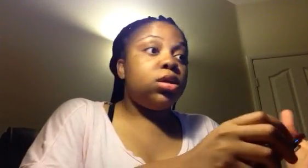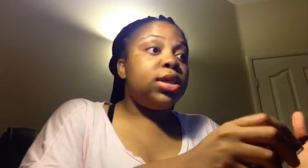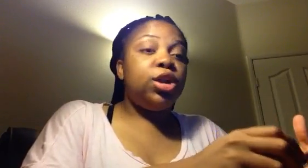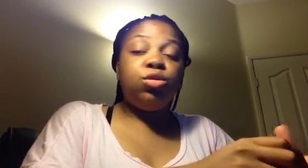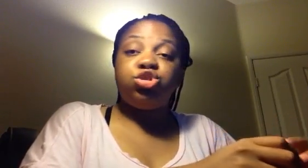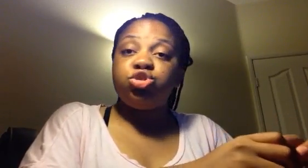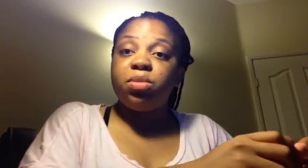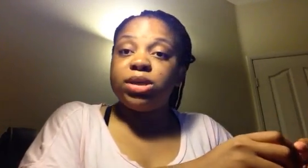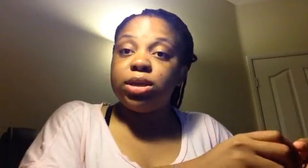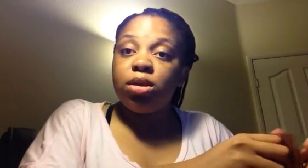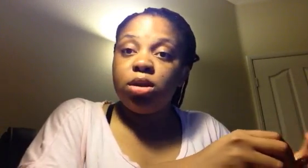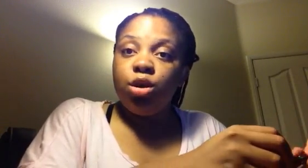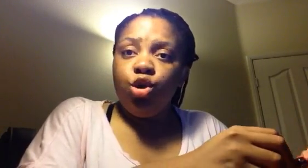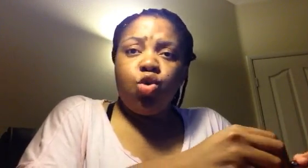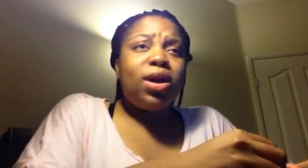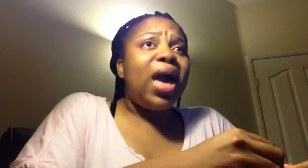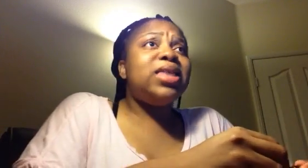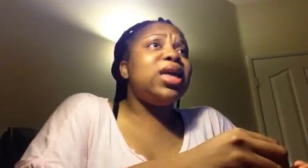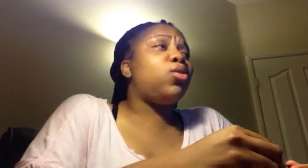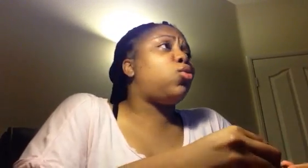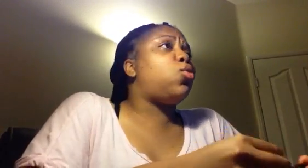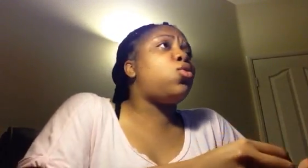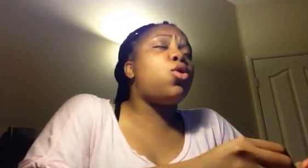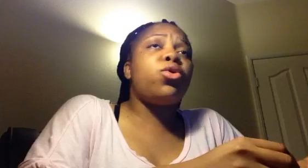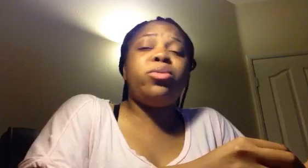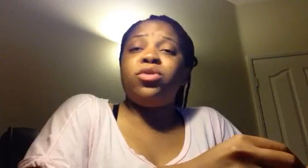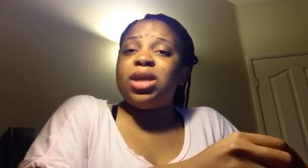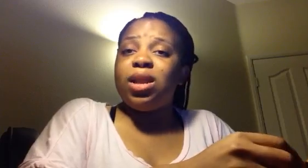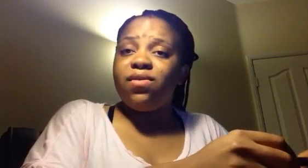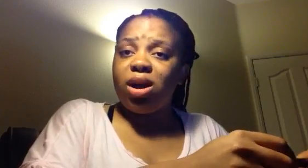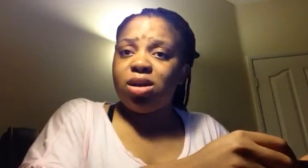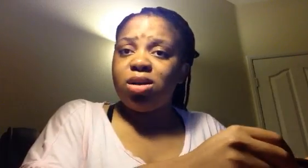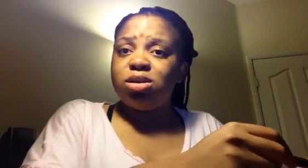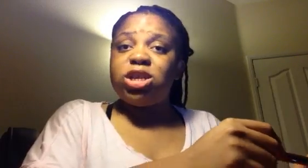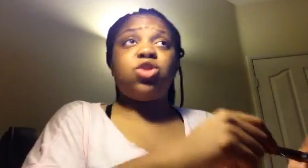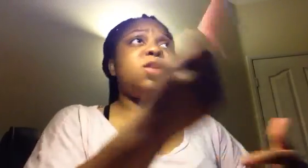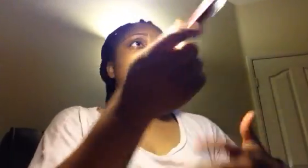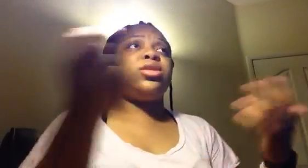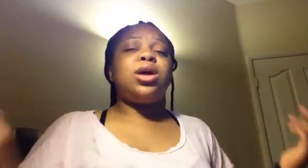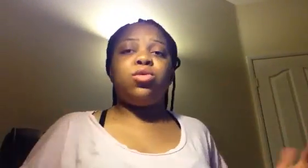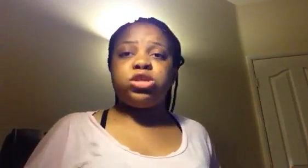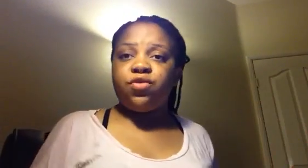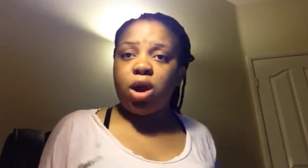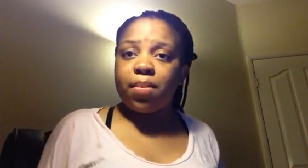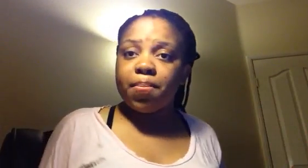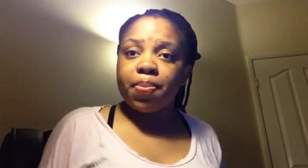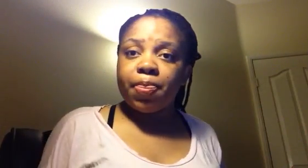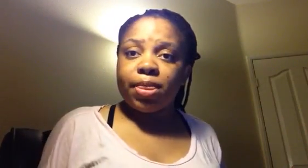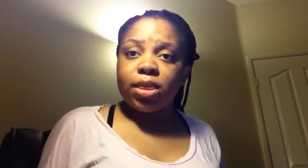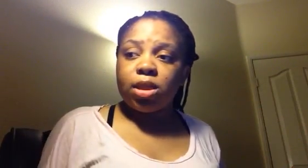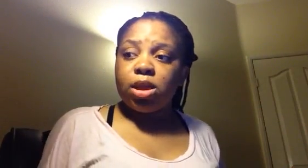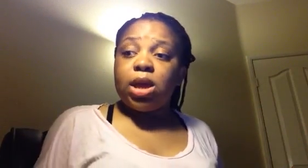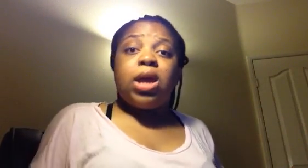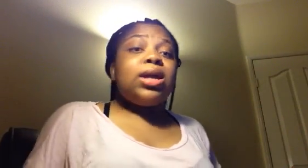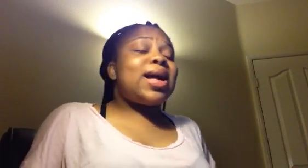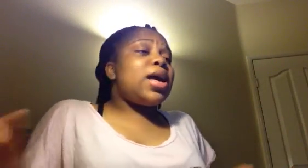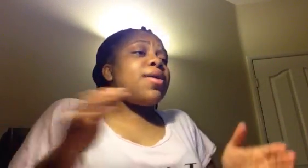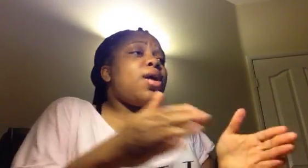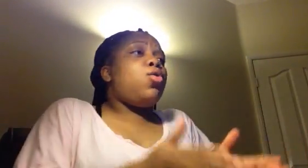C'est un nautique du Brésil. Le gars était gros comme un éléphant. Je dis qu'il venait de la Côte d'Ivoire. Quand il est